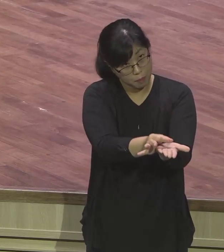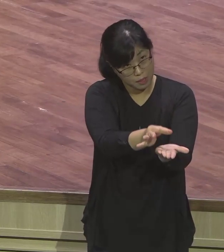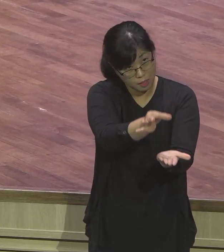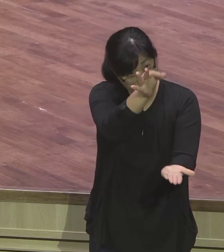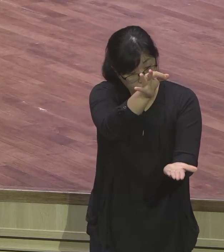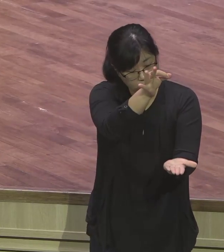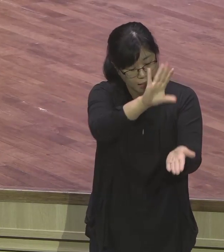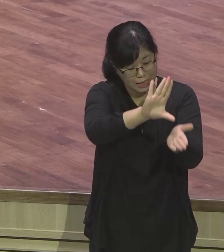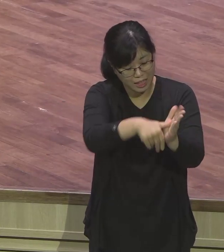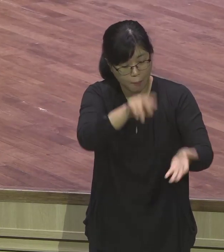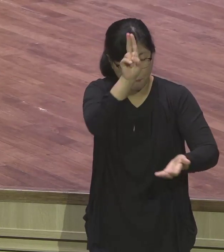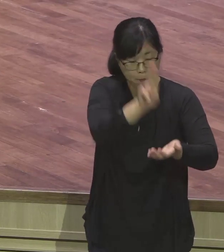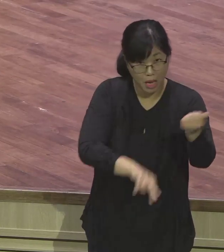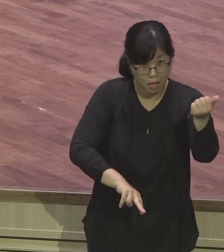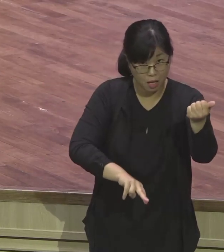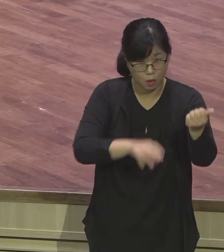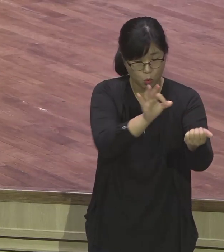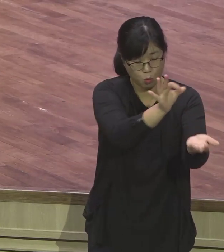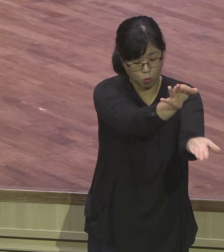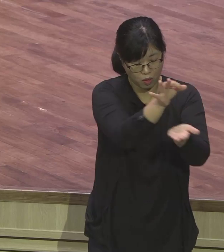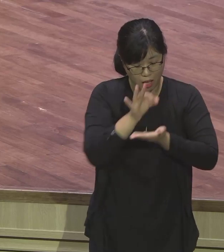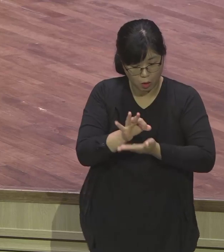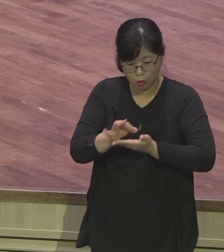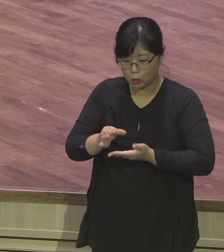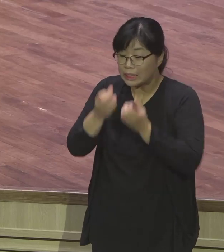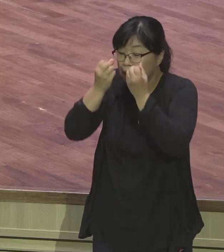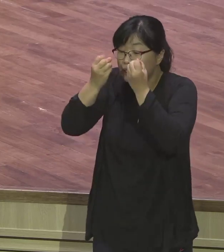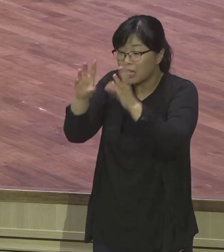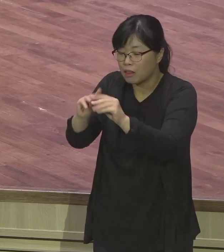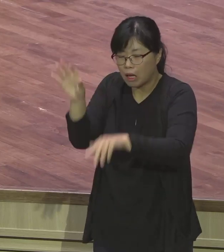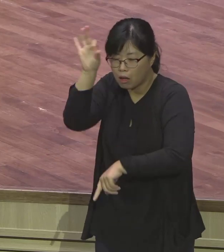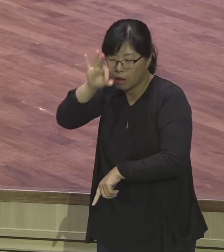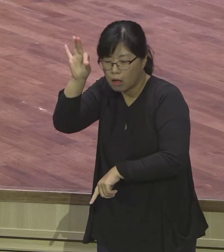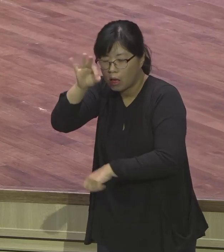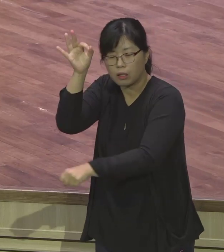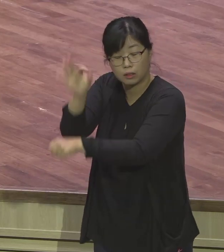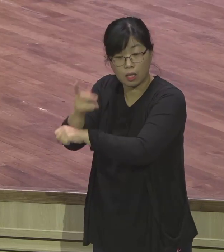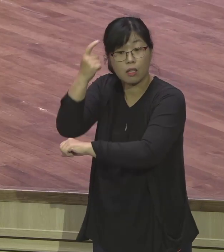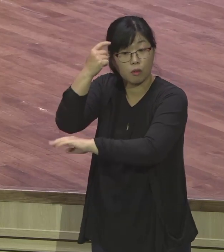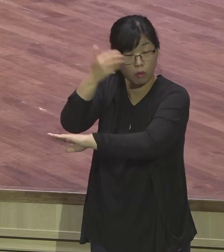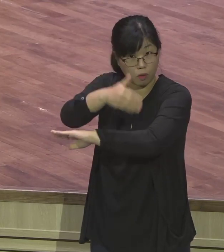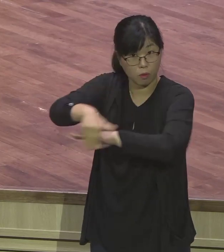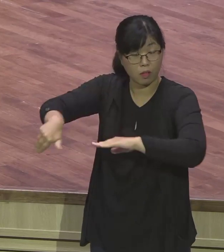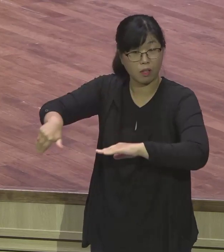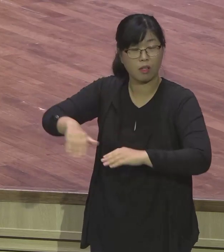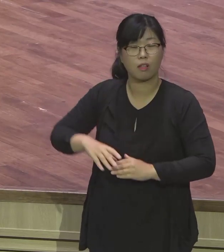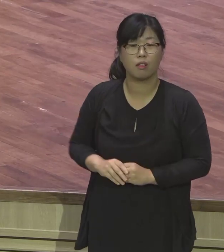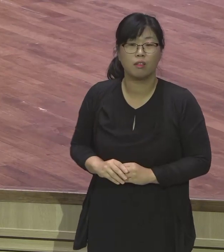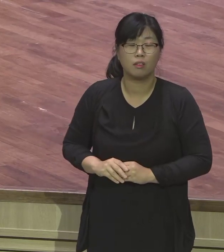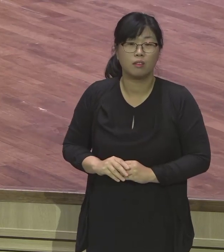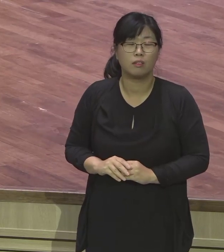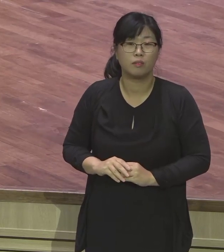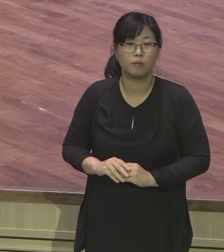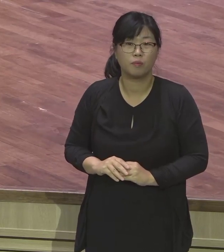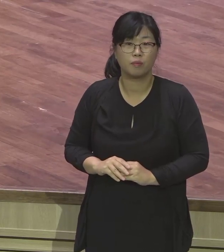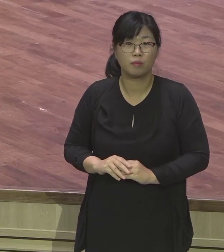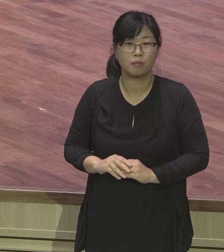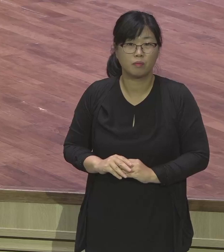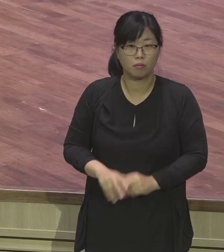RU 부지를, 우리 랩논드 유니버시티 부지를 좀 많이 보고, 좋은